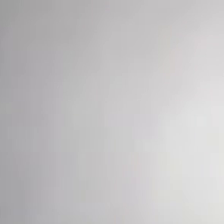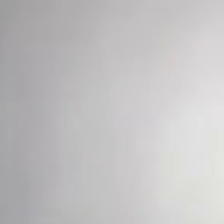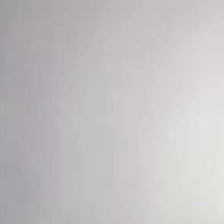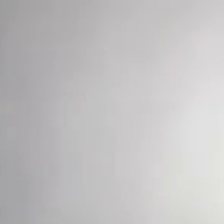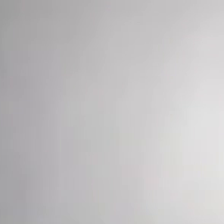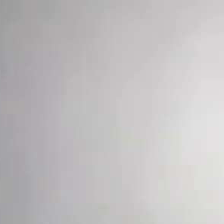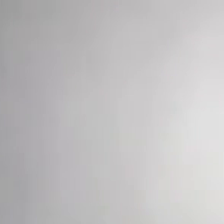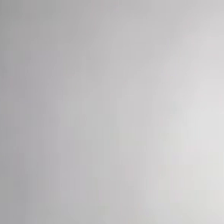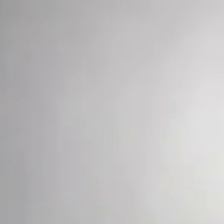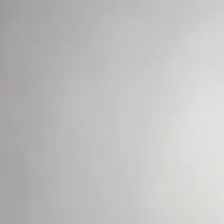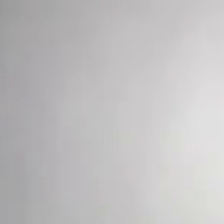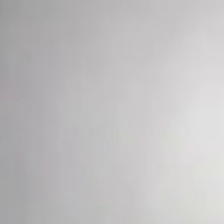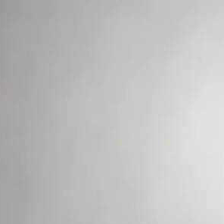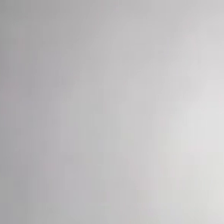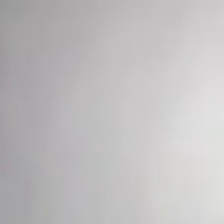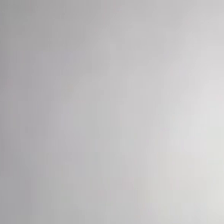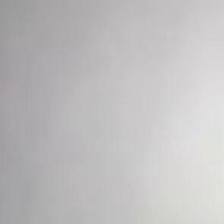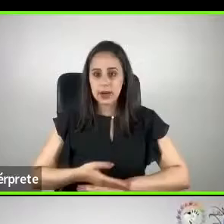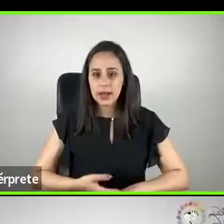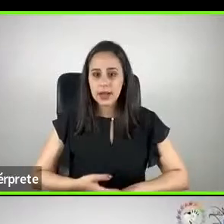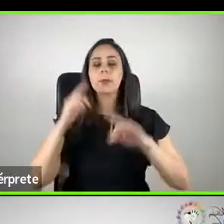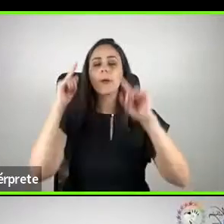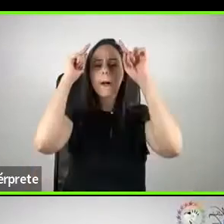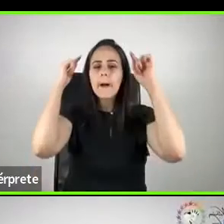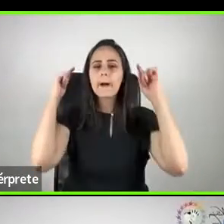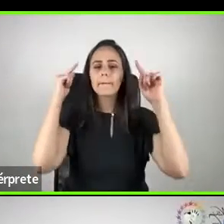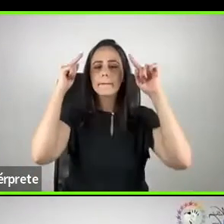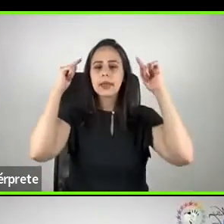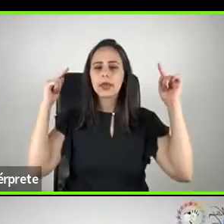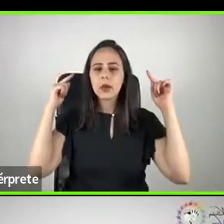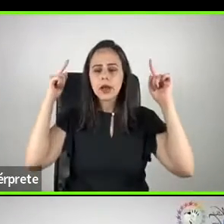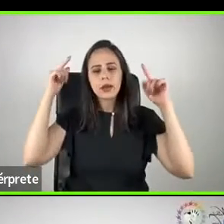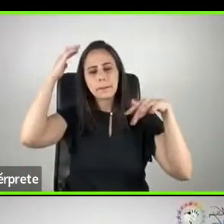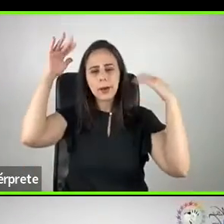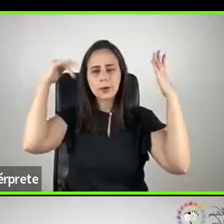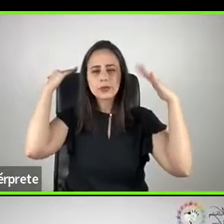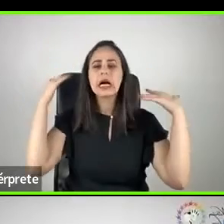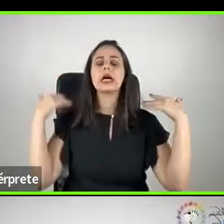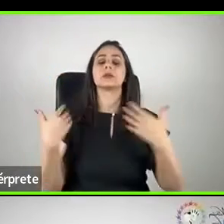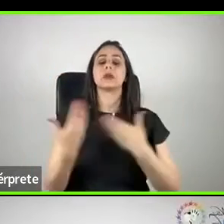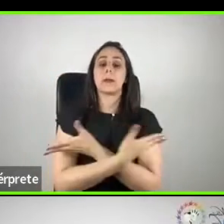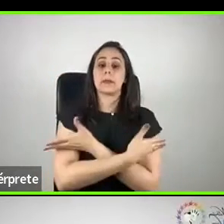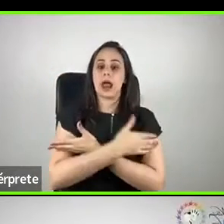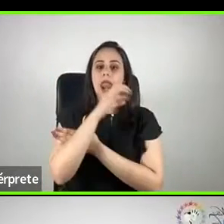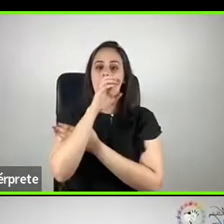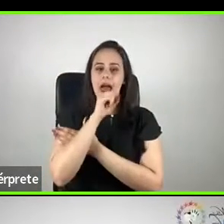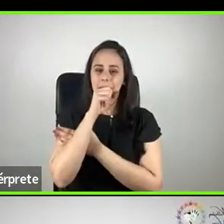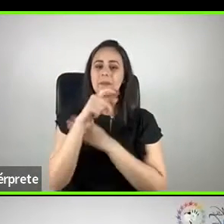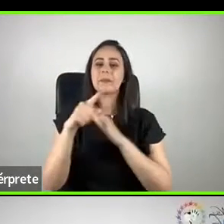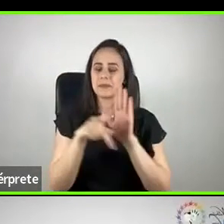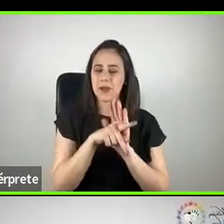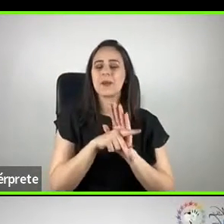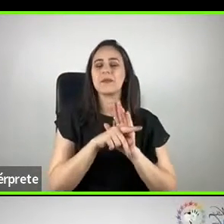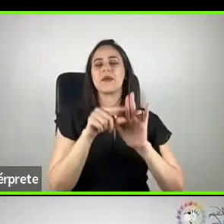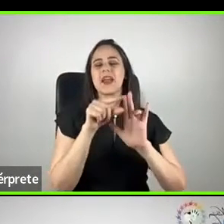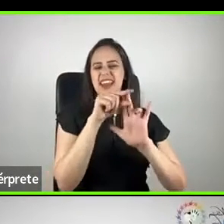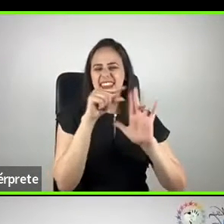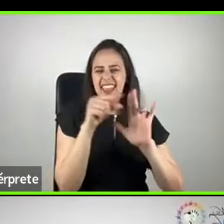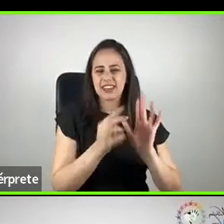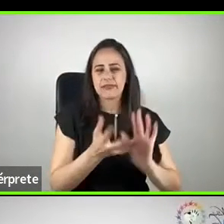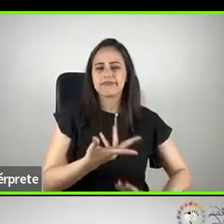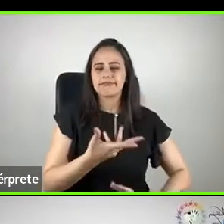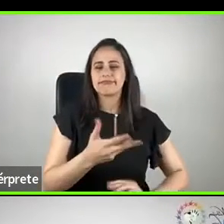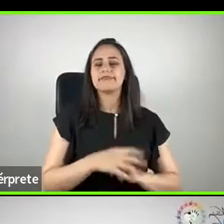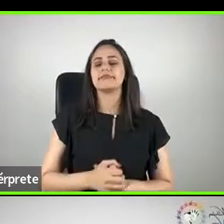homem branco, cabelo cacheado, bagunçado, tô com famílias laranjas do LinkedIn Creator, tenho barba